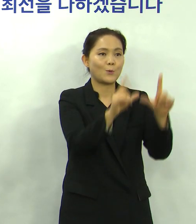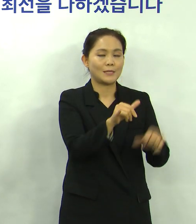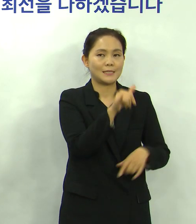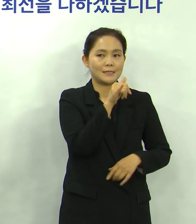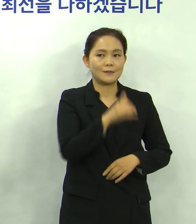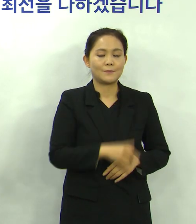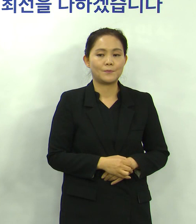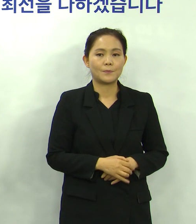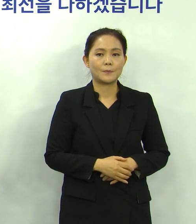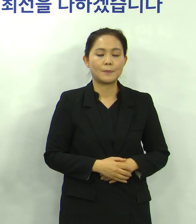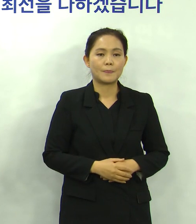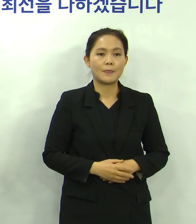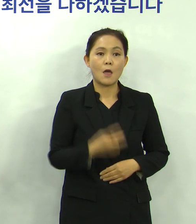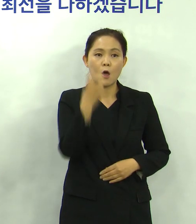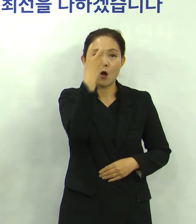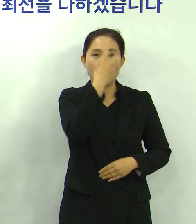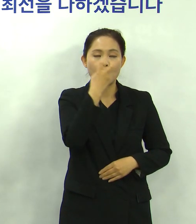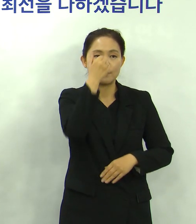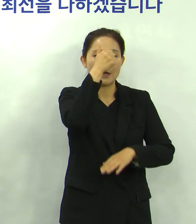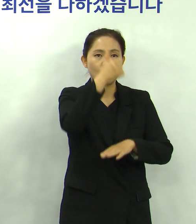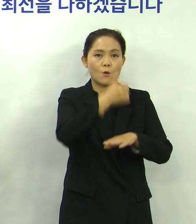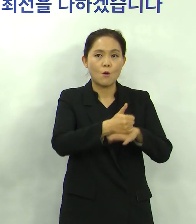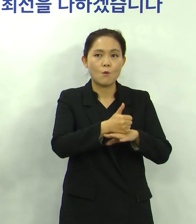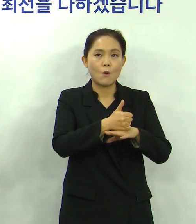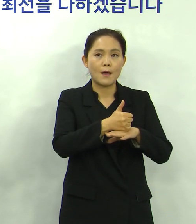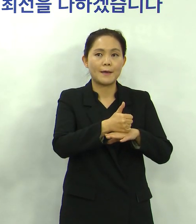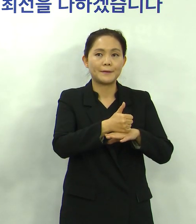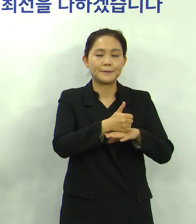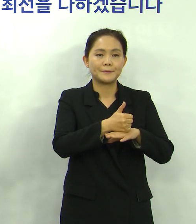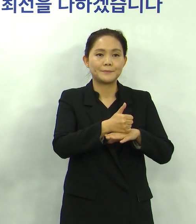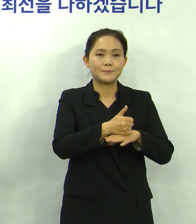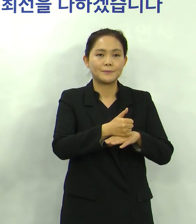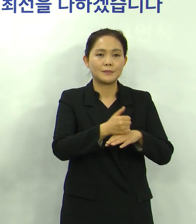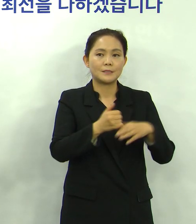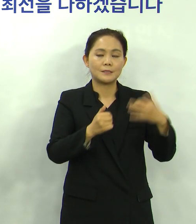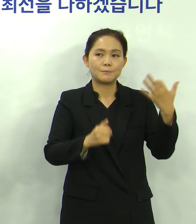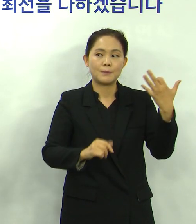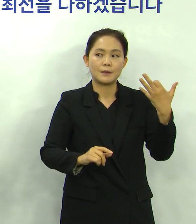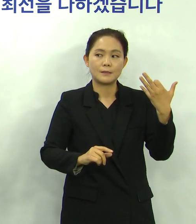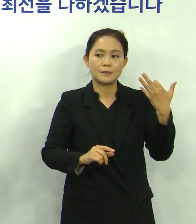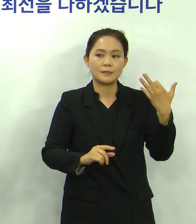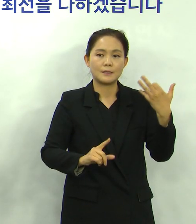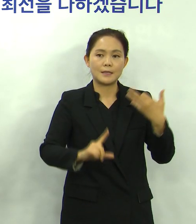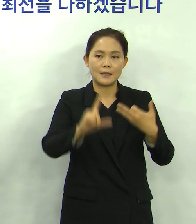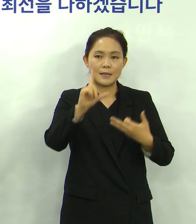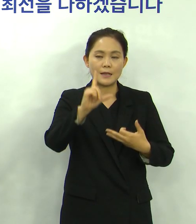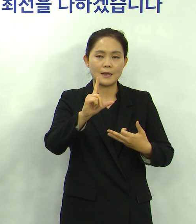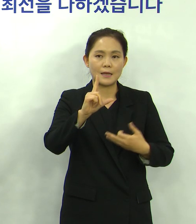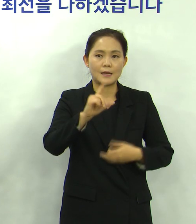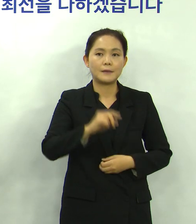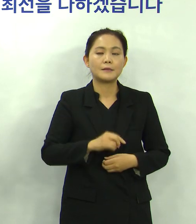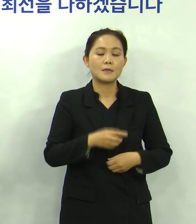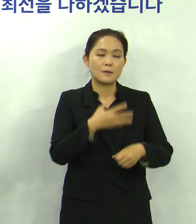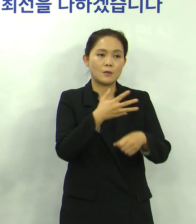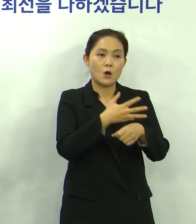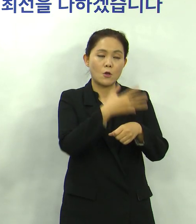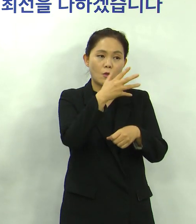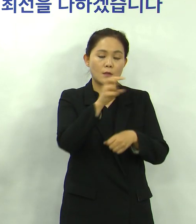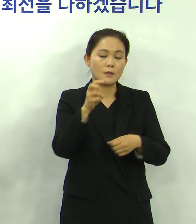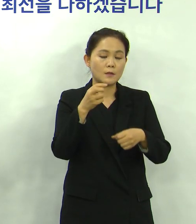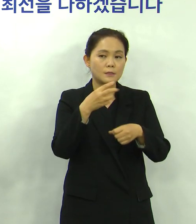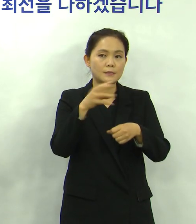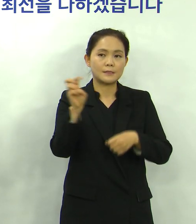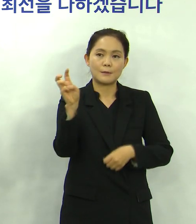검사 결과가 18일 23시 30분에 양성 판정을